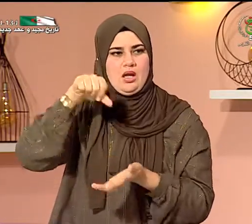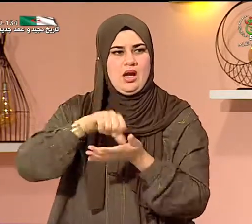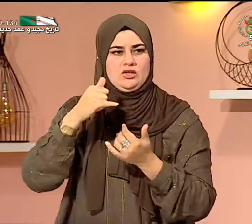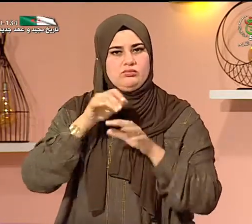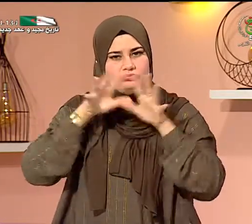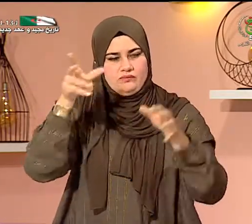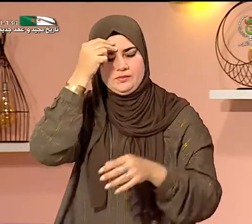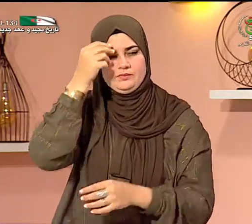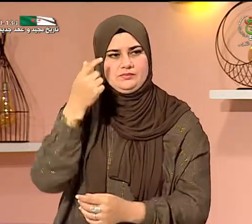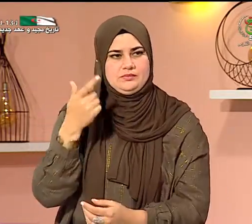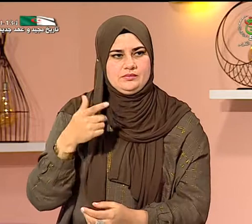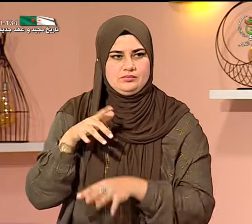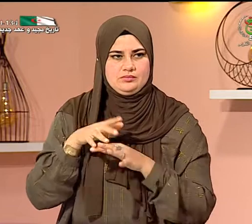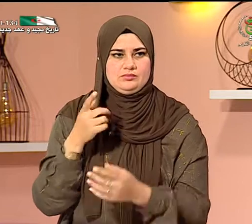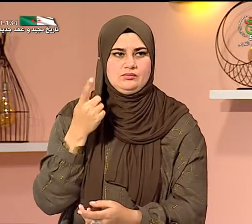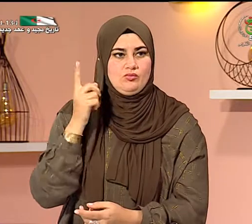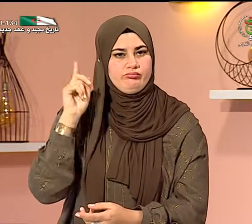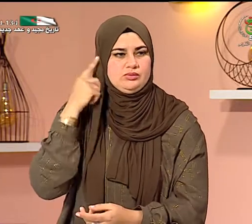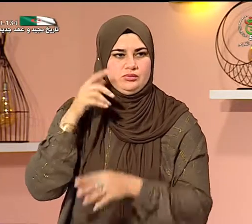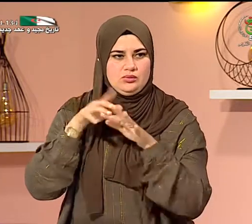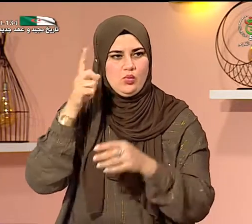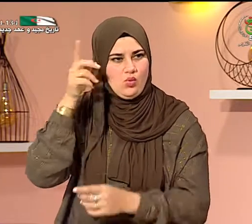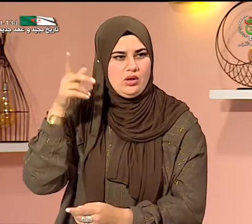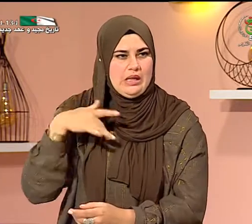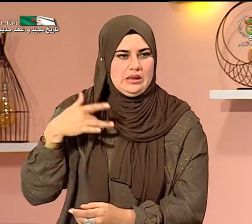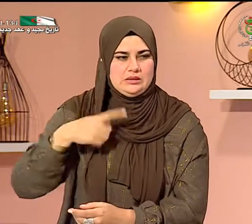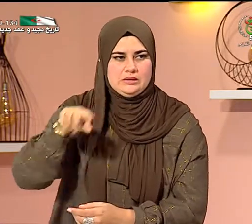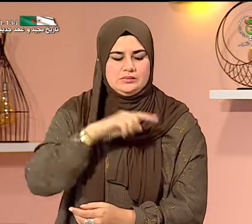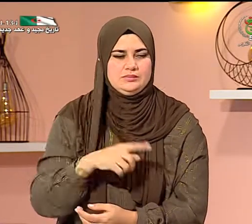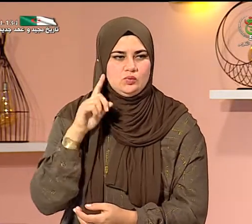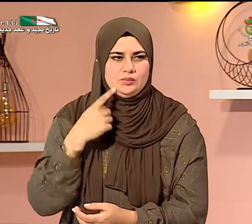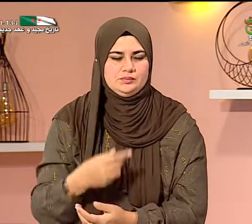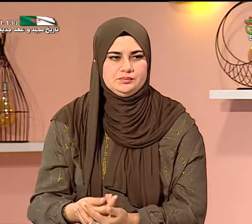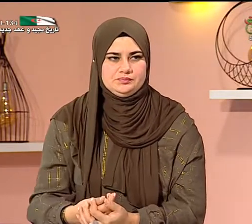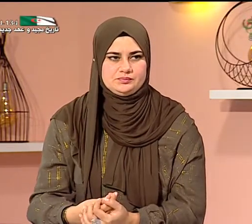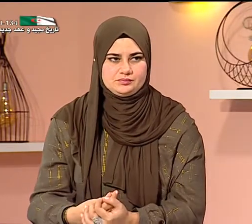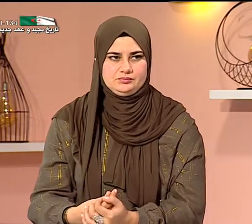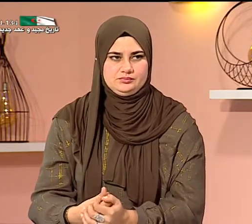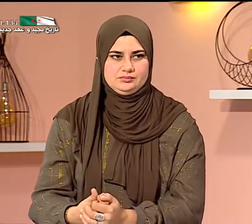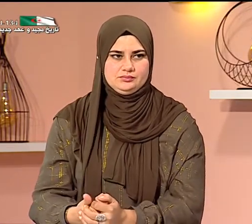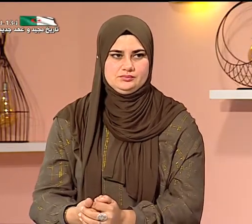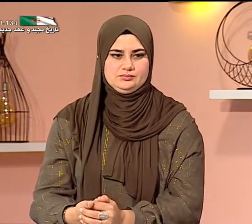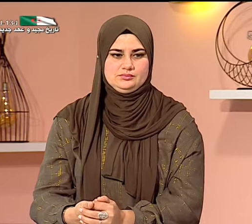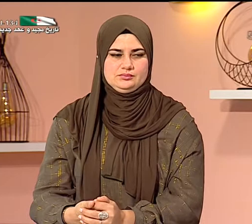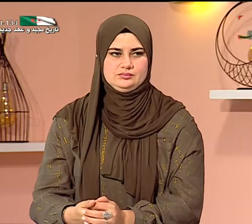في الجزائر وباقتراح أن تكون أكاديمية هنا في الجزائر ويتخرج الأساتدة من مختلف الولايات